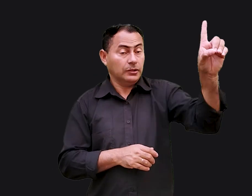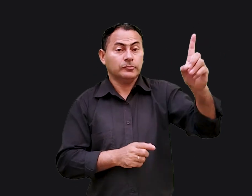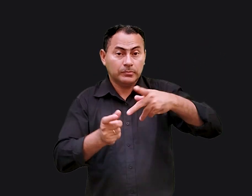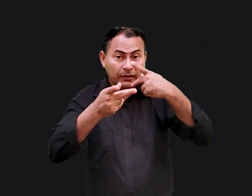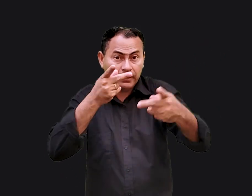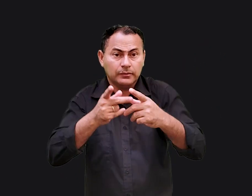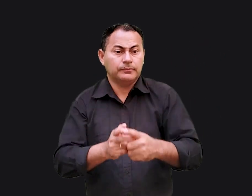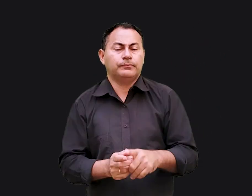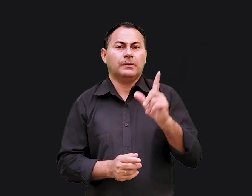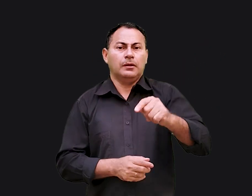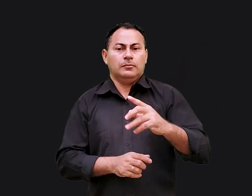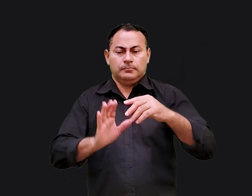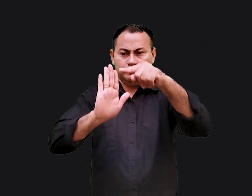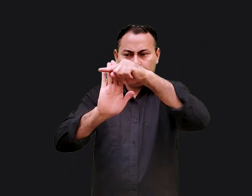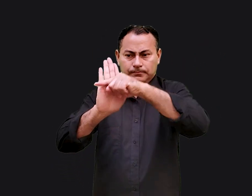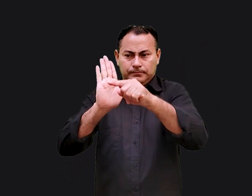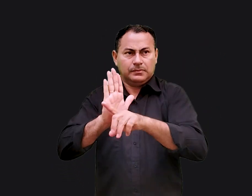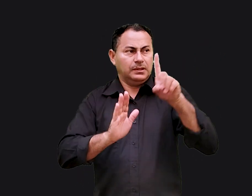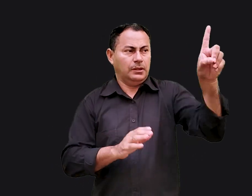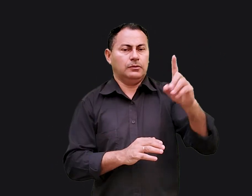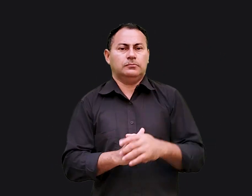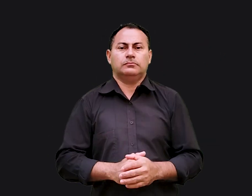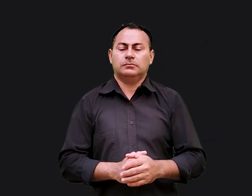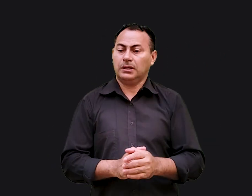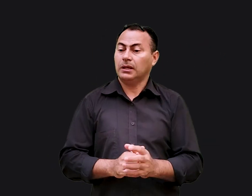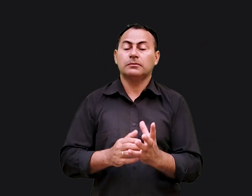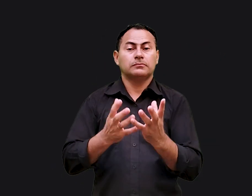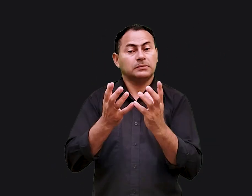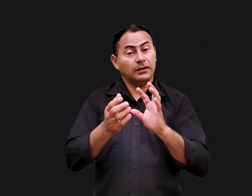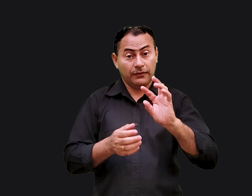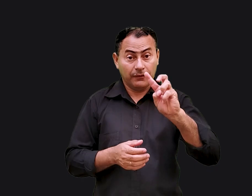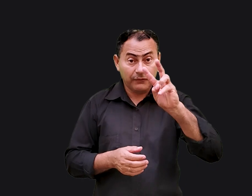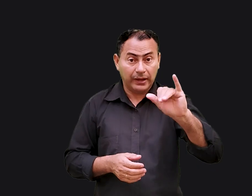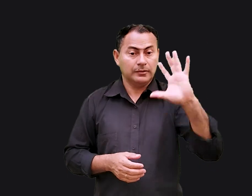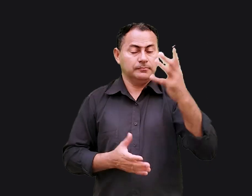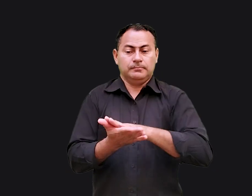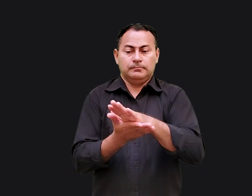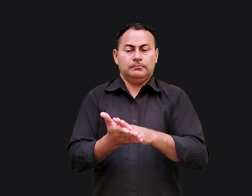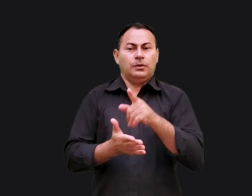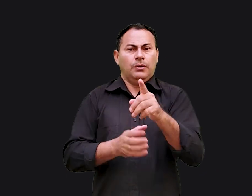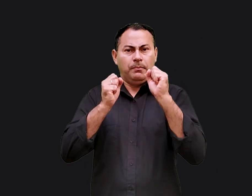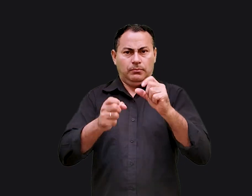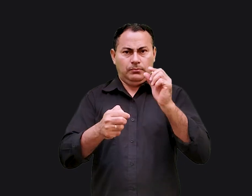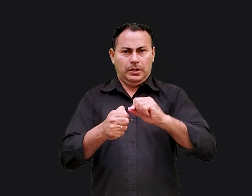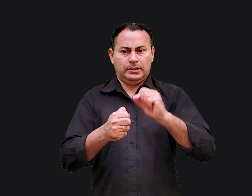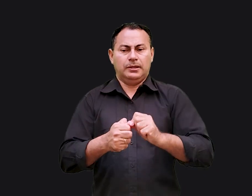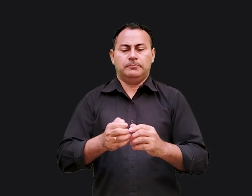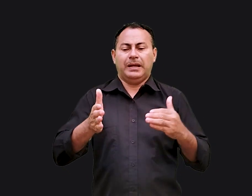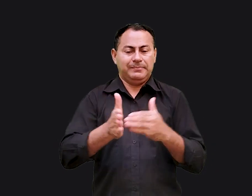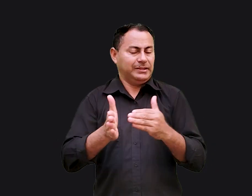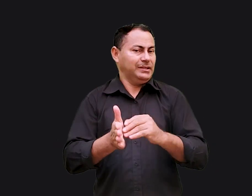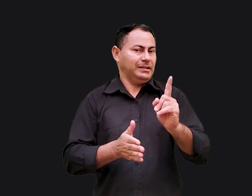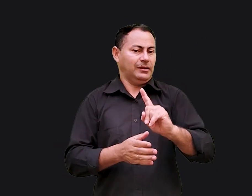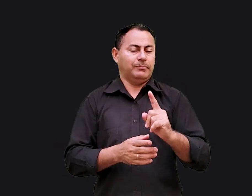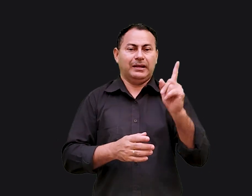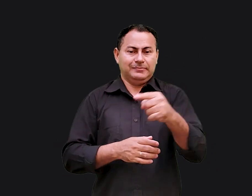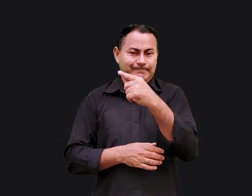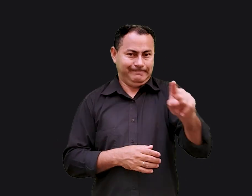palavra de Deus. Este é o plano de Deus irrevogável. Não há nada que vocês possam fazer para impedir.